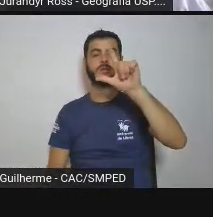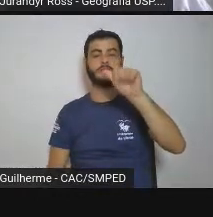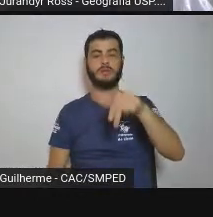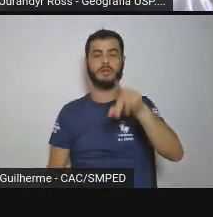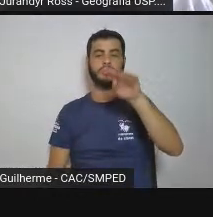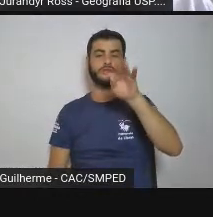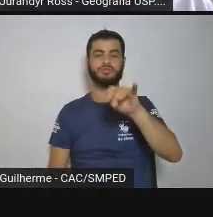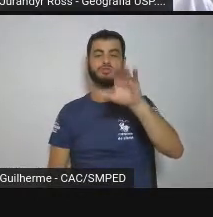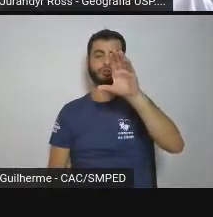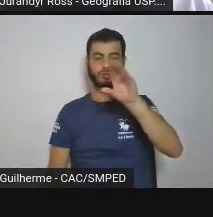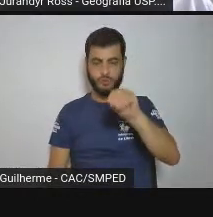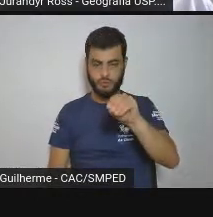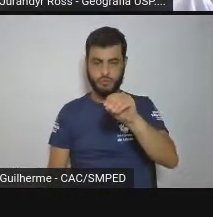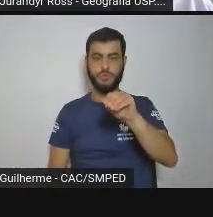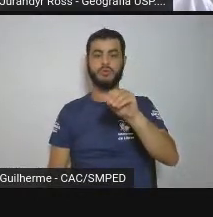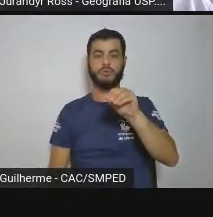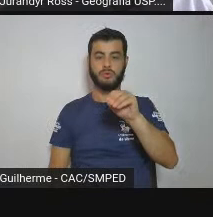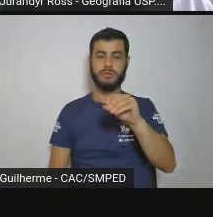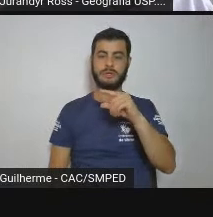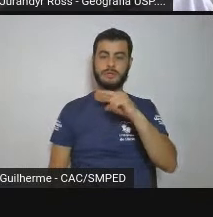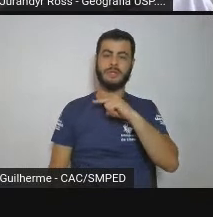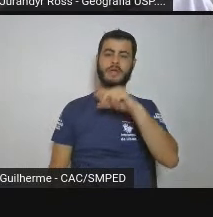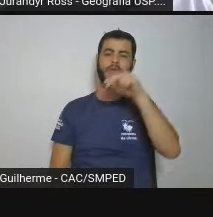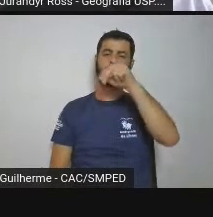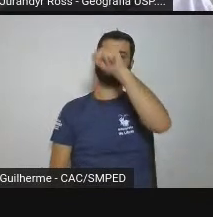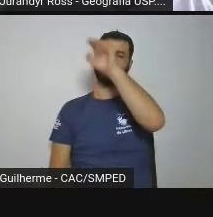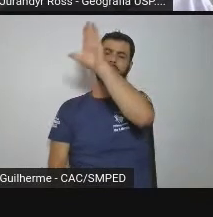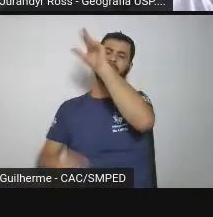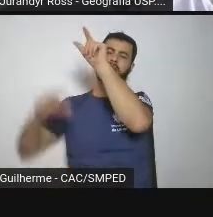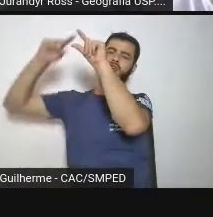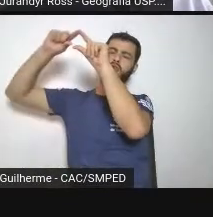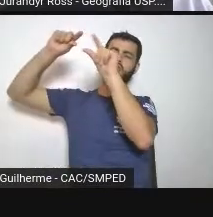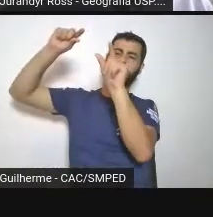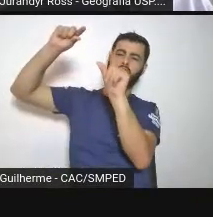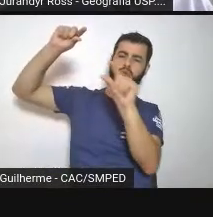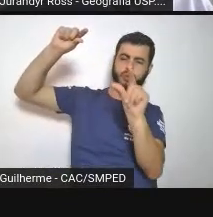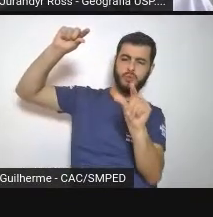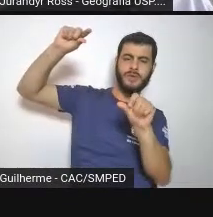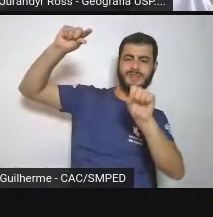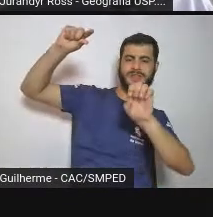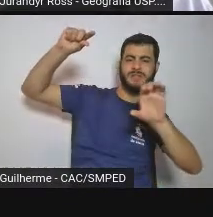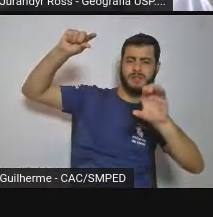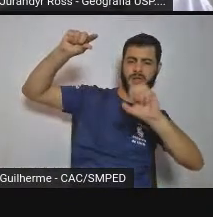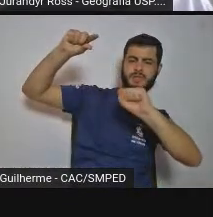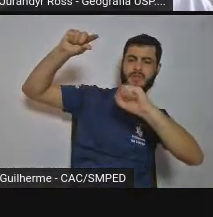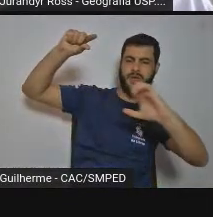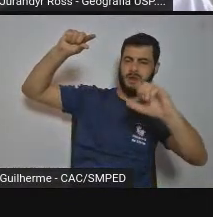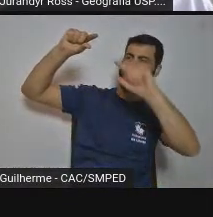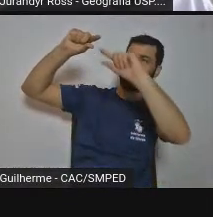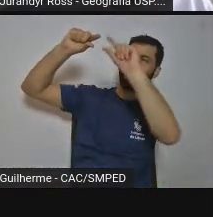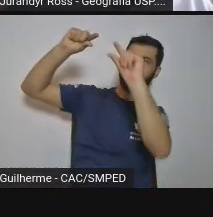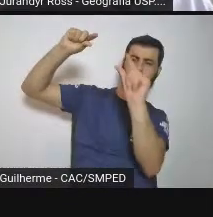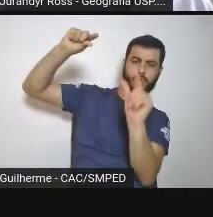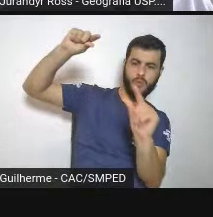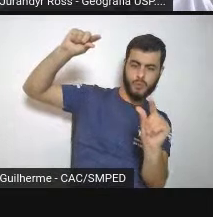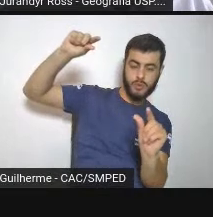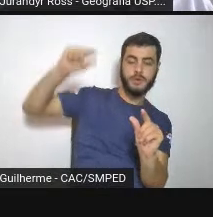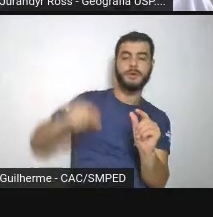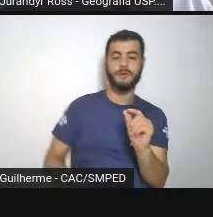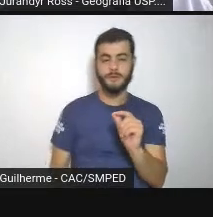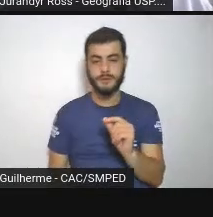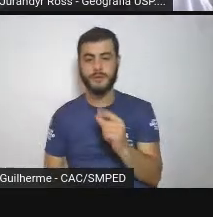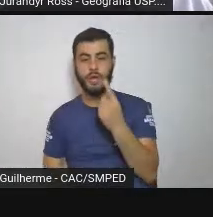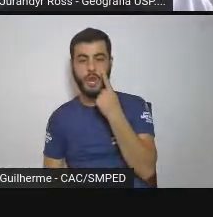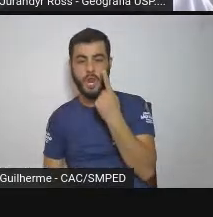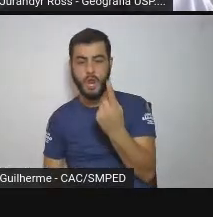Catarina. Mas tem umas áreas que são mais serranas, Caparaó, Mantiqueira, Órgons, Serra do